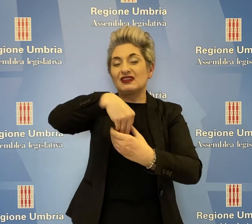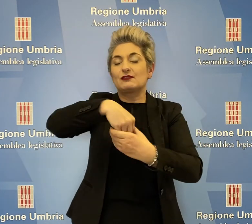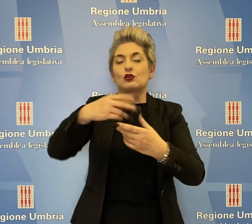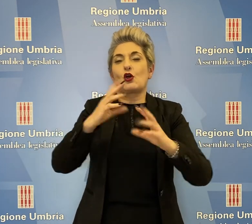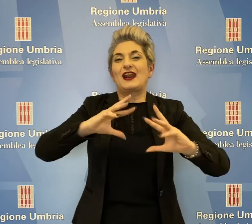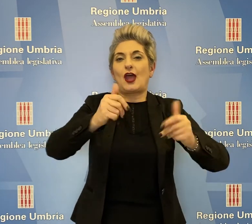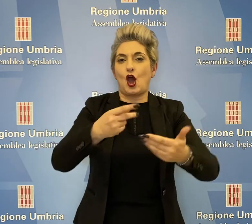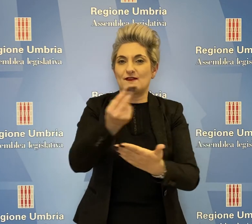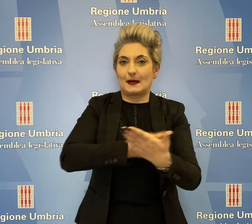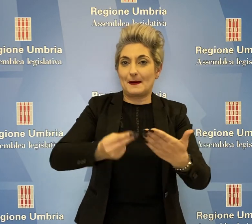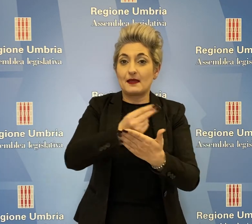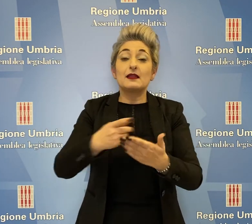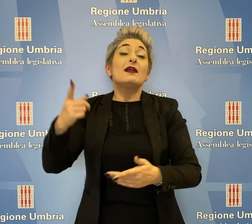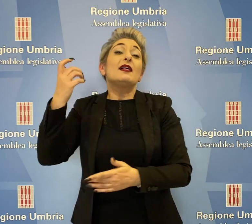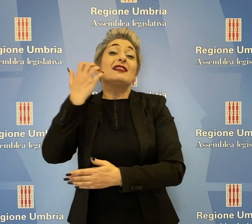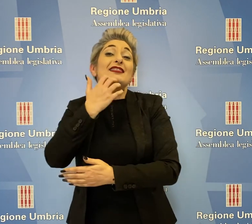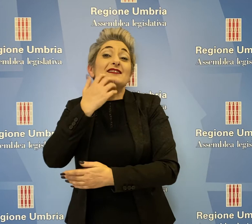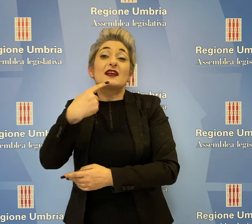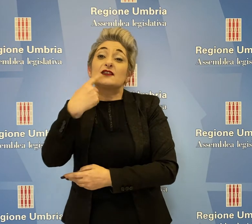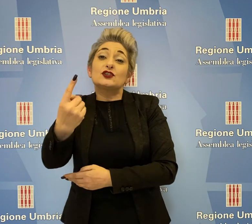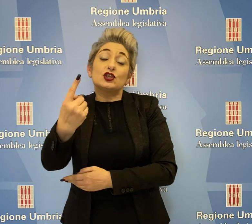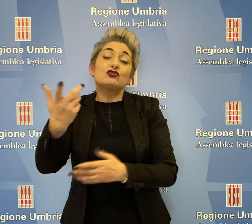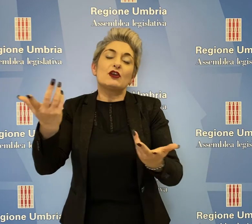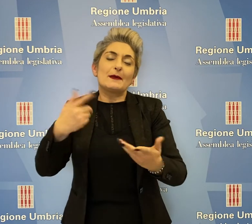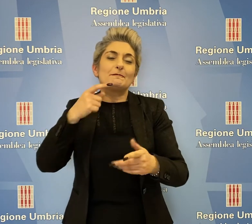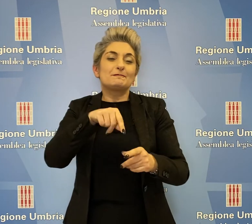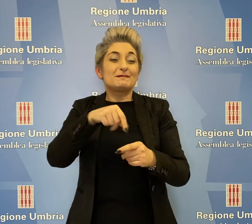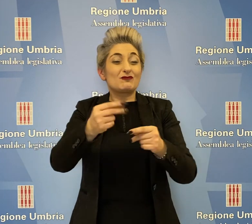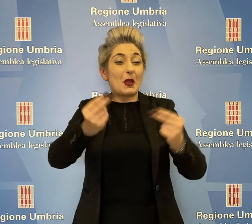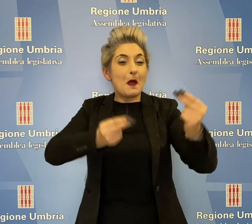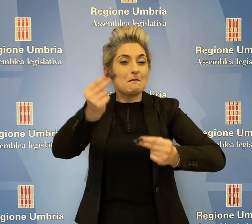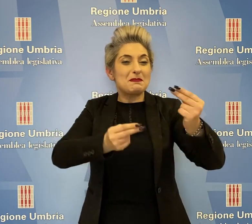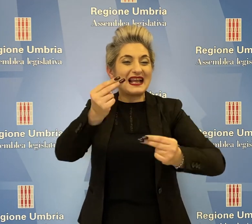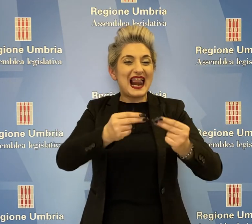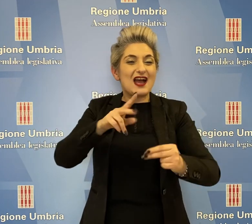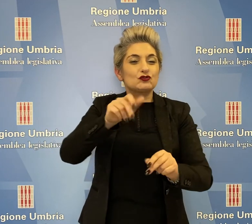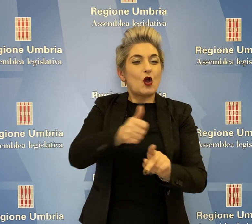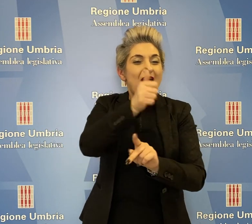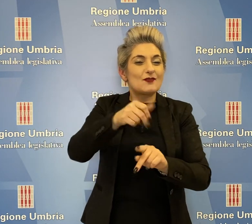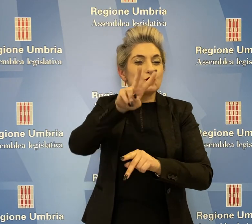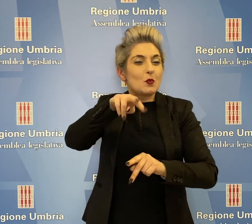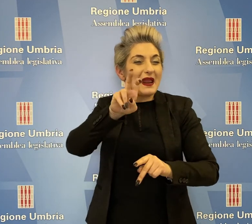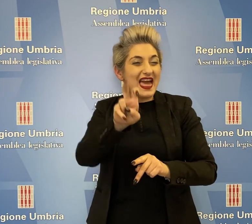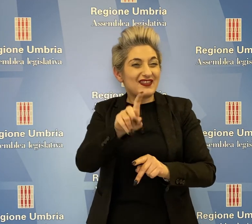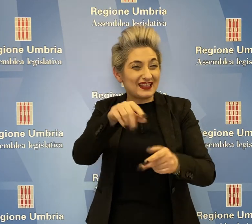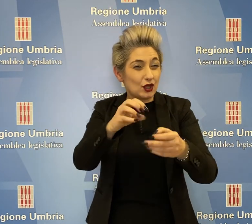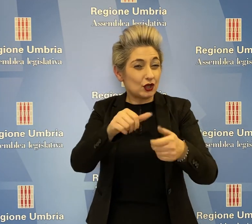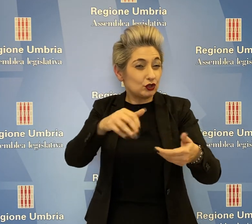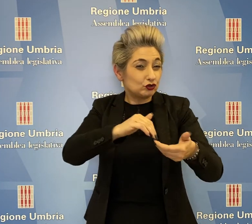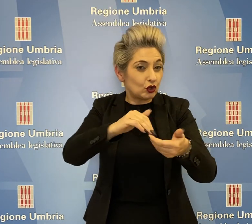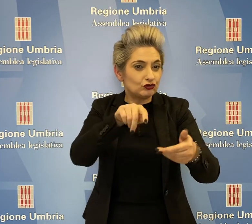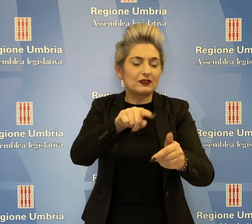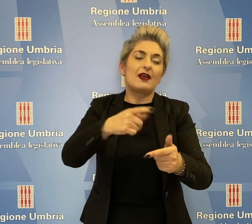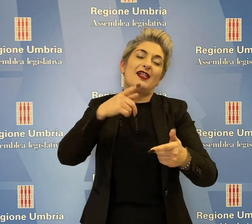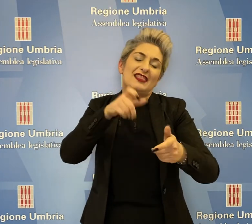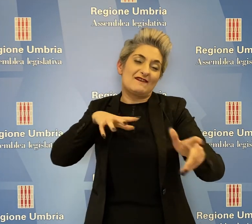Occorre, ha concluso la Presidente Tesei, sanare le perdite del bilancio 2020. Ripartiremo appena finita la pandemia.